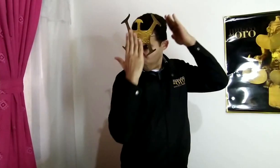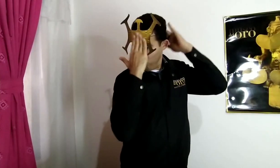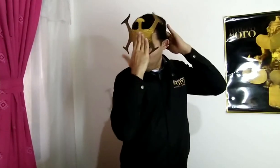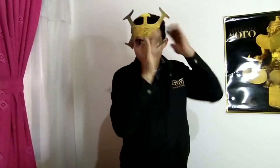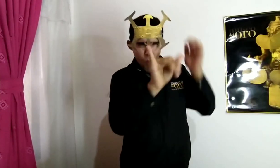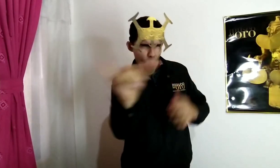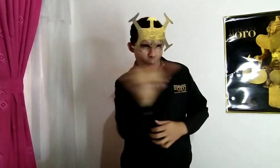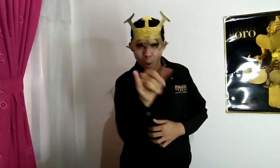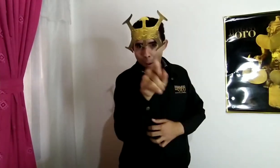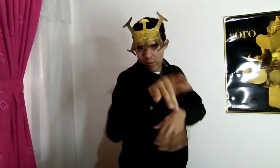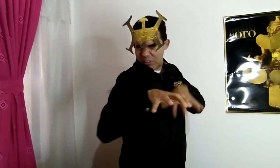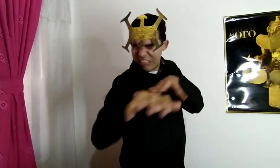pongas en la frente.